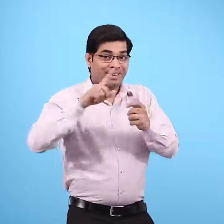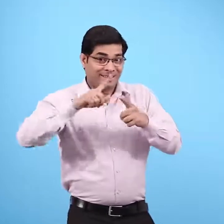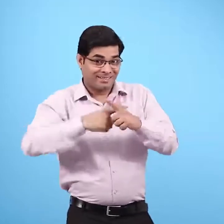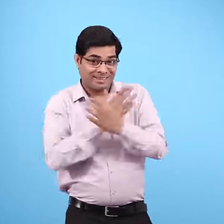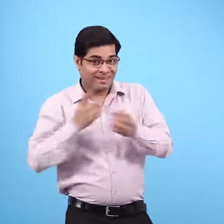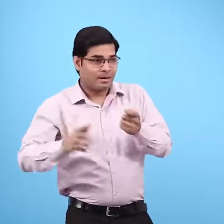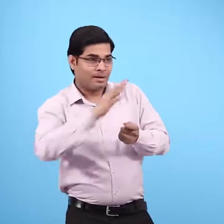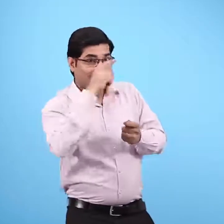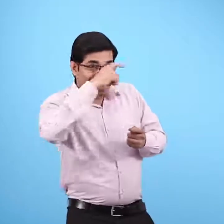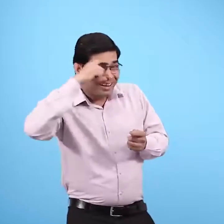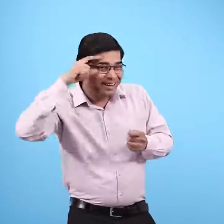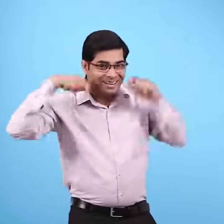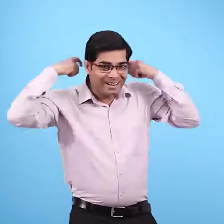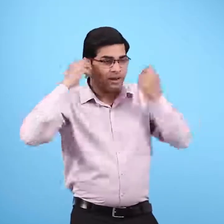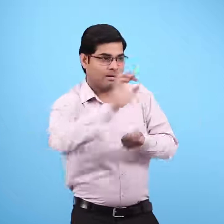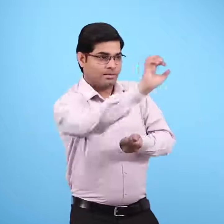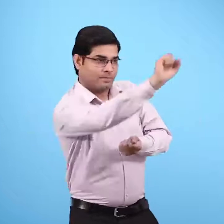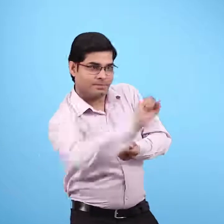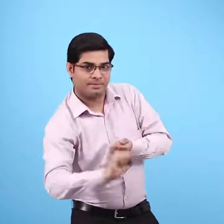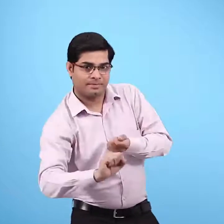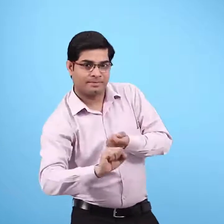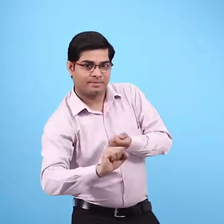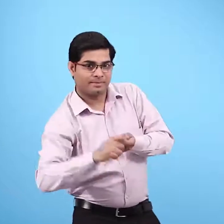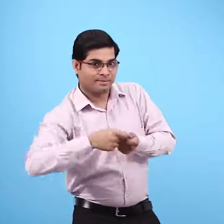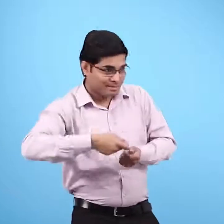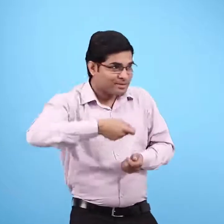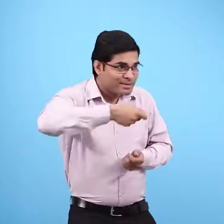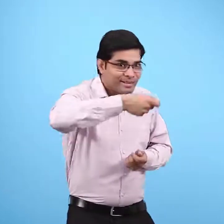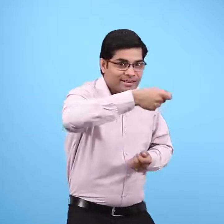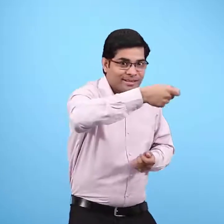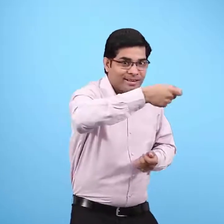जुम्पा की आँखों की पट्टी खोली और बोली खाओ